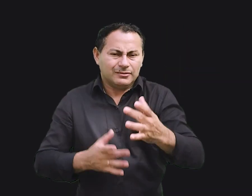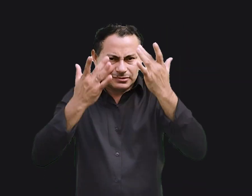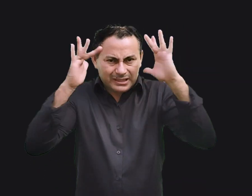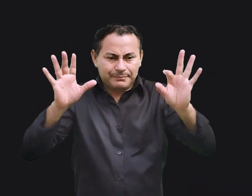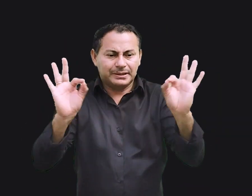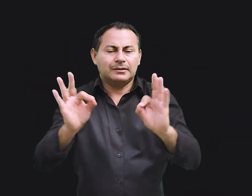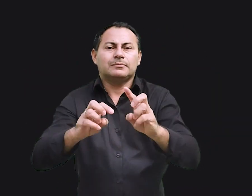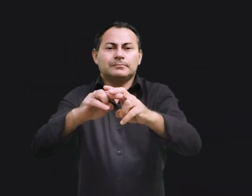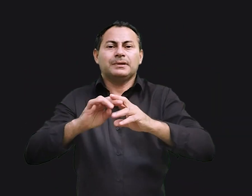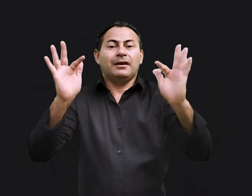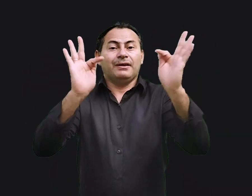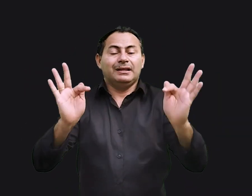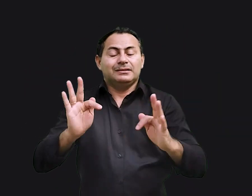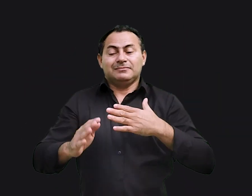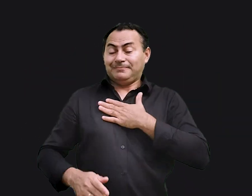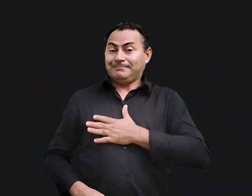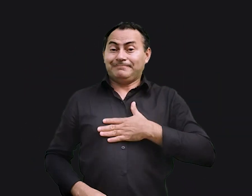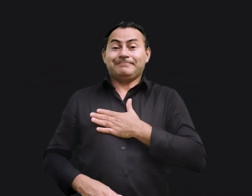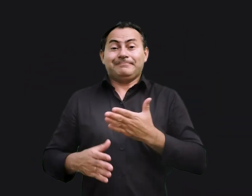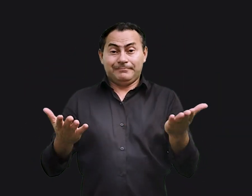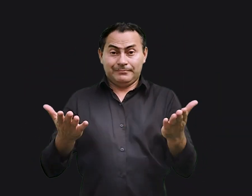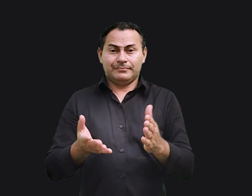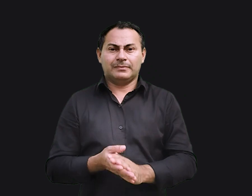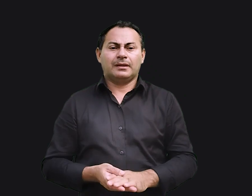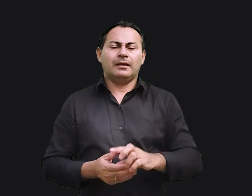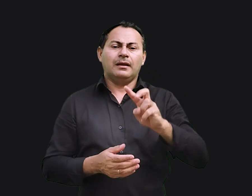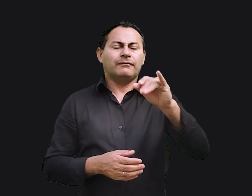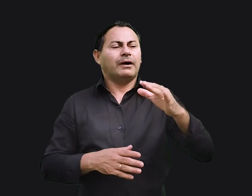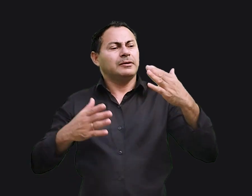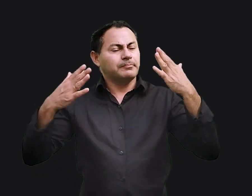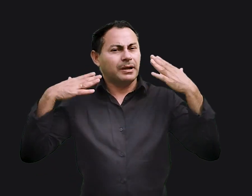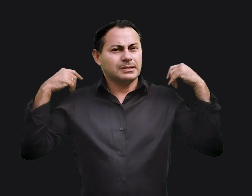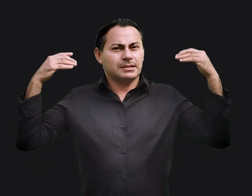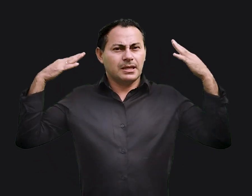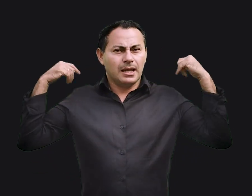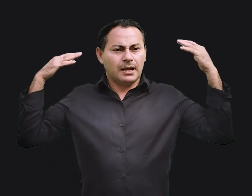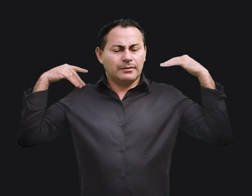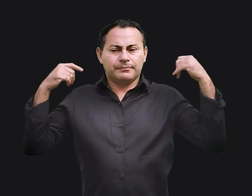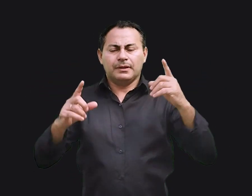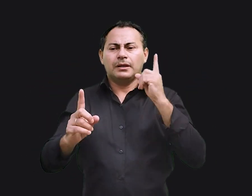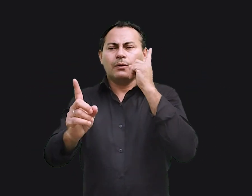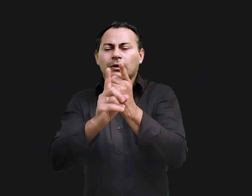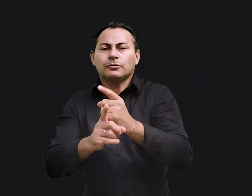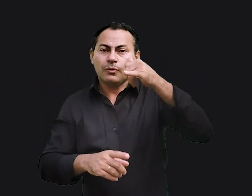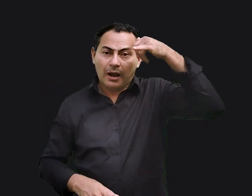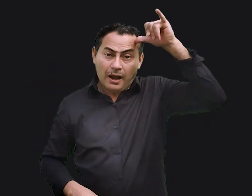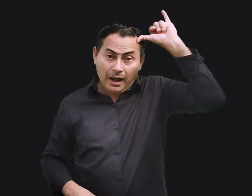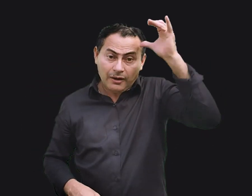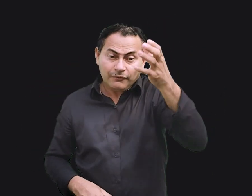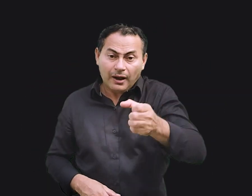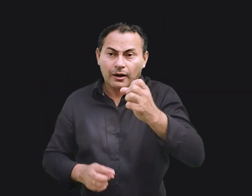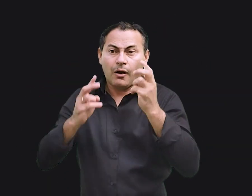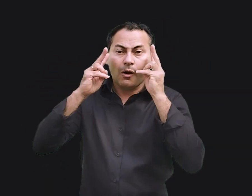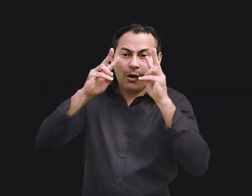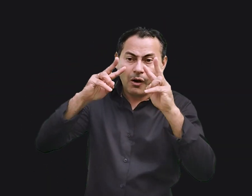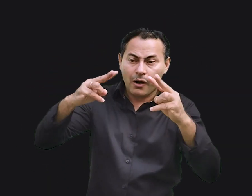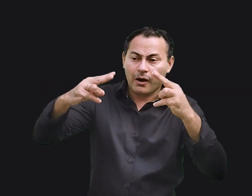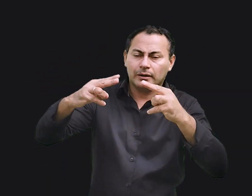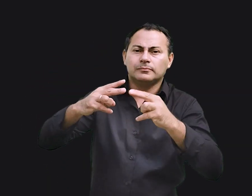disso e por isso é feliz e satisfeita. Então vai passear, ache uma vaca, olhe nos olhos dela